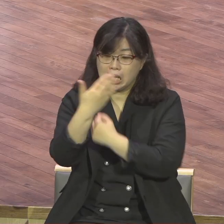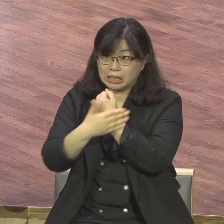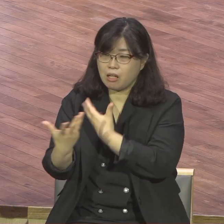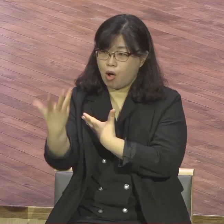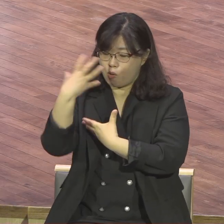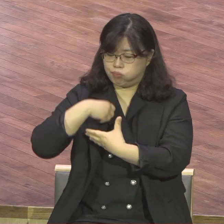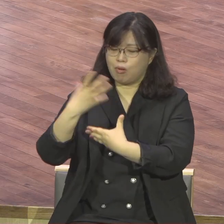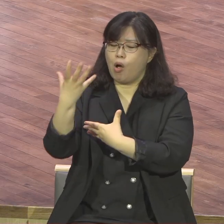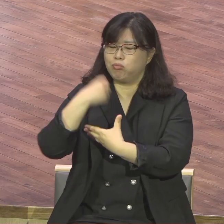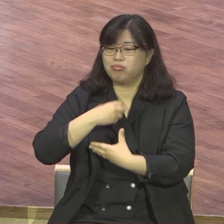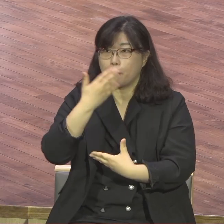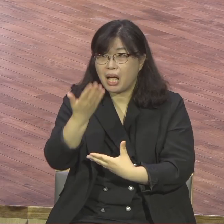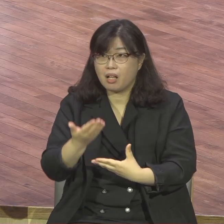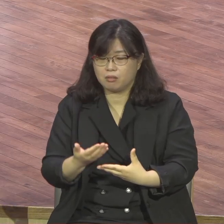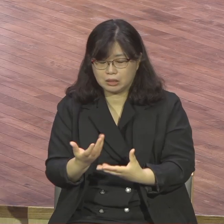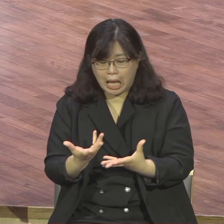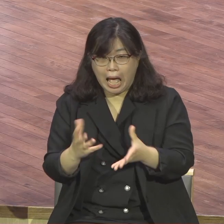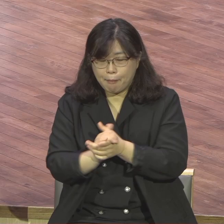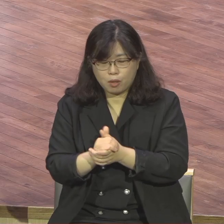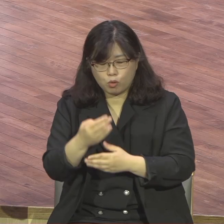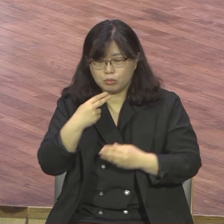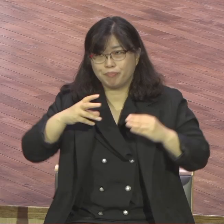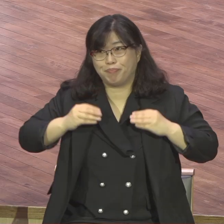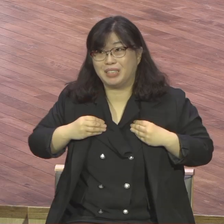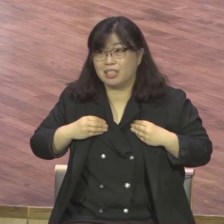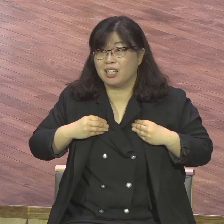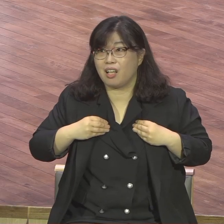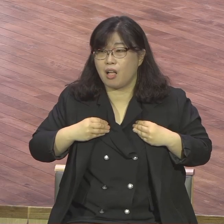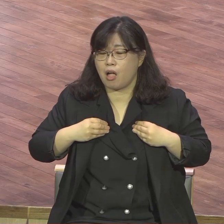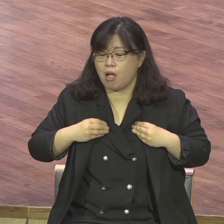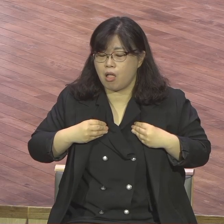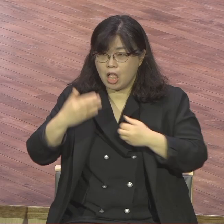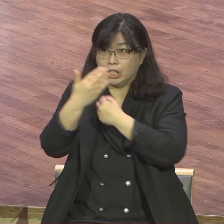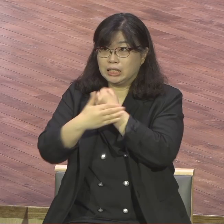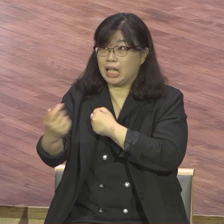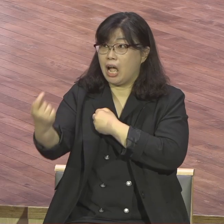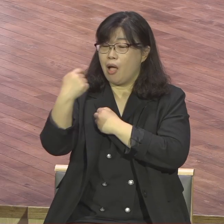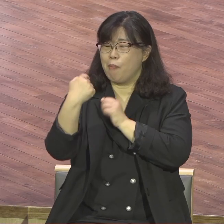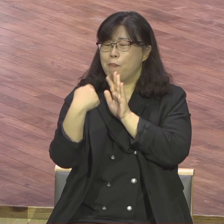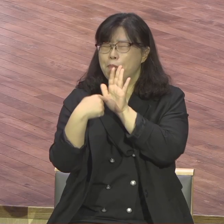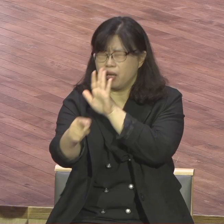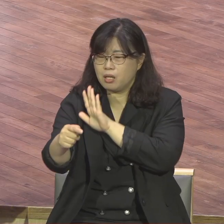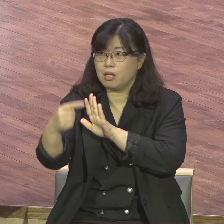세상책이 삼장이 나중심이 안 해요 창피해서 안 해요 아니 뭐 미쳤나 내가 그냥